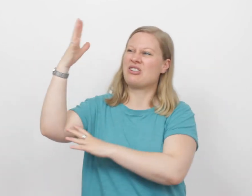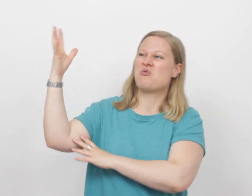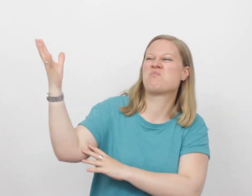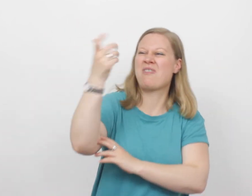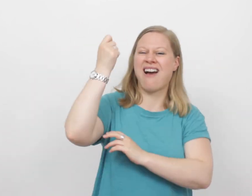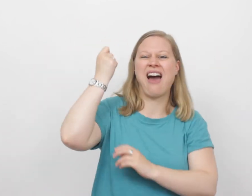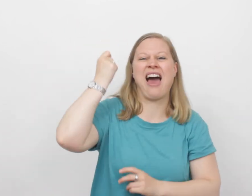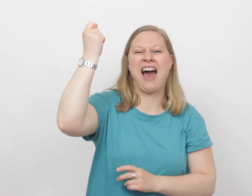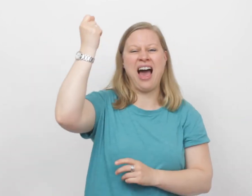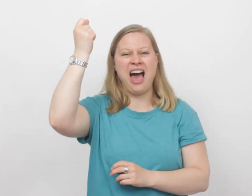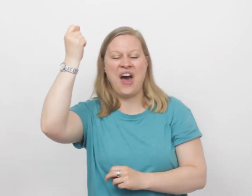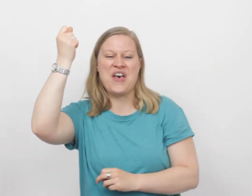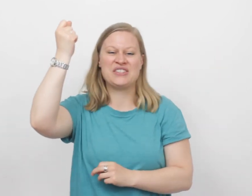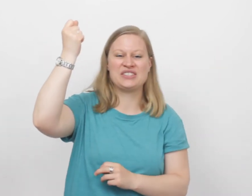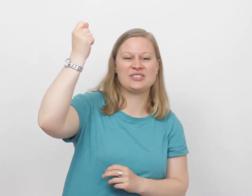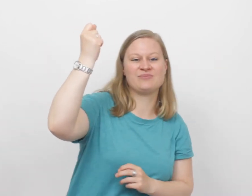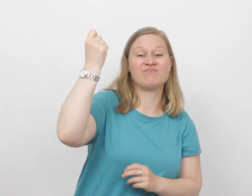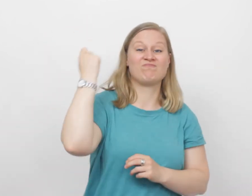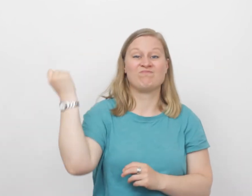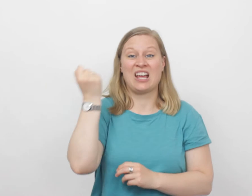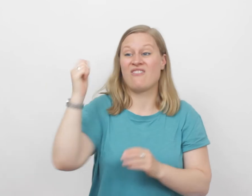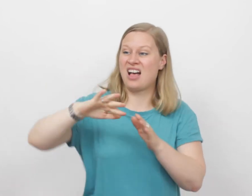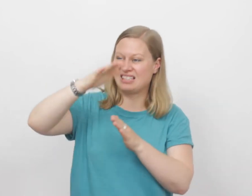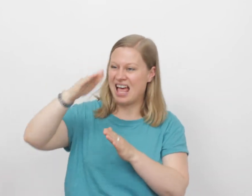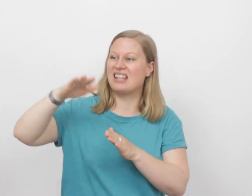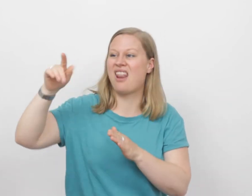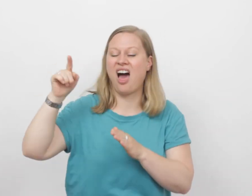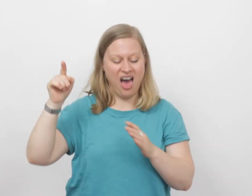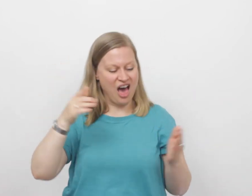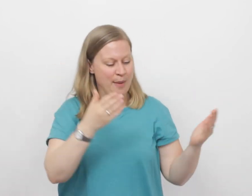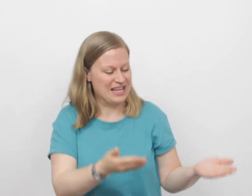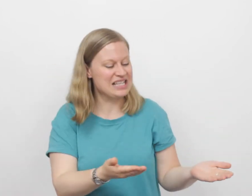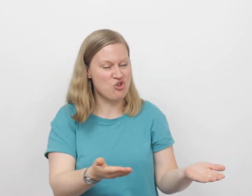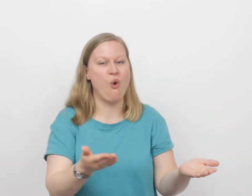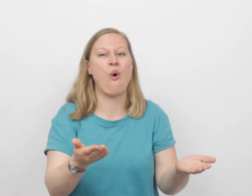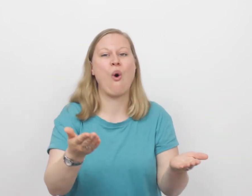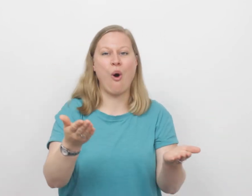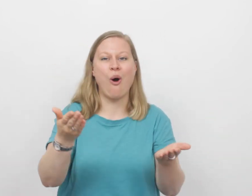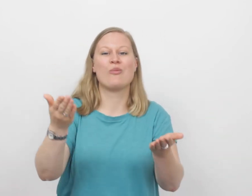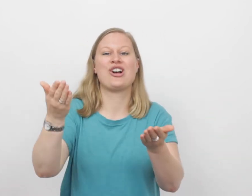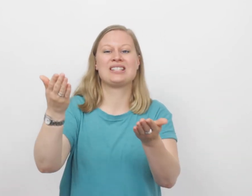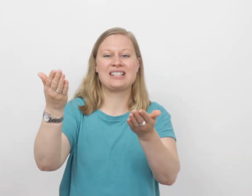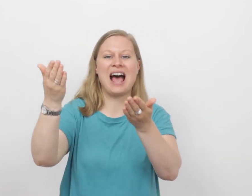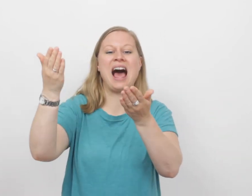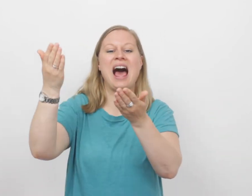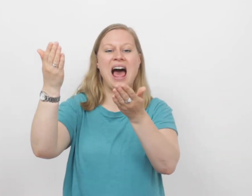behaald Want het lam is opgestaan